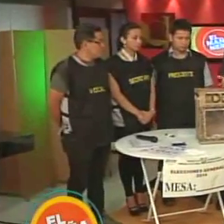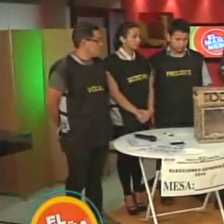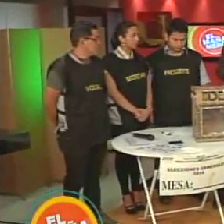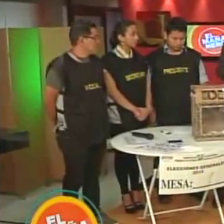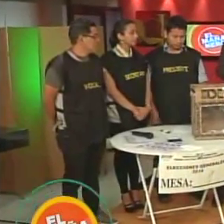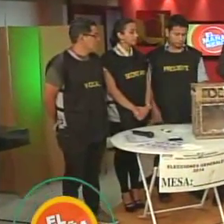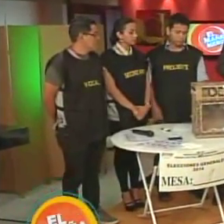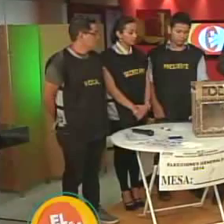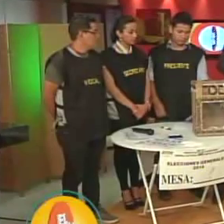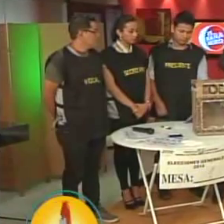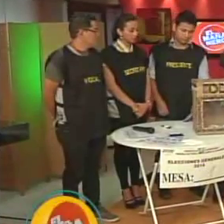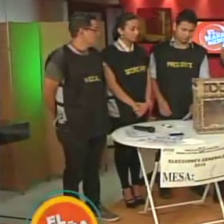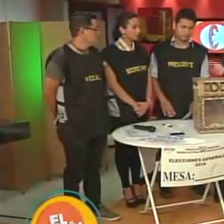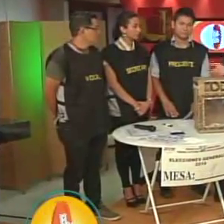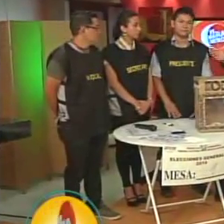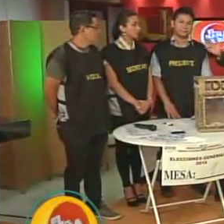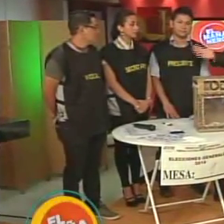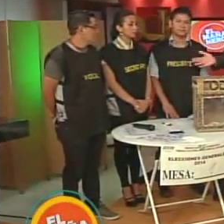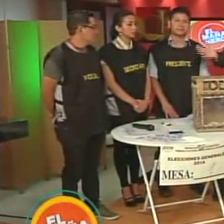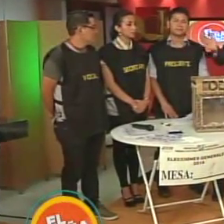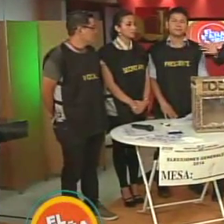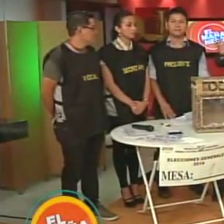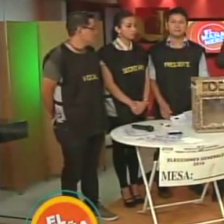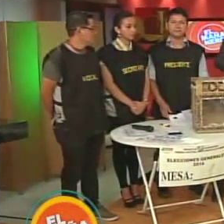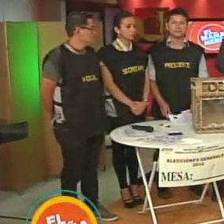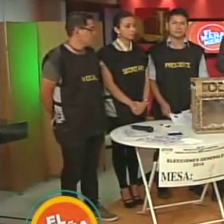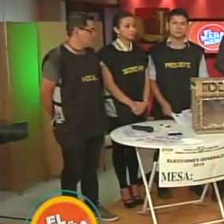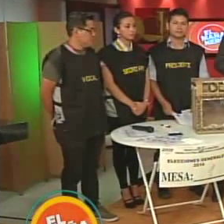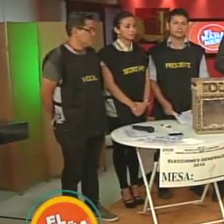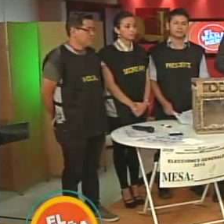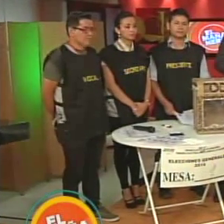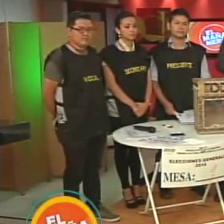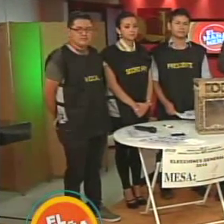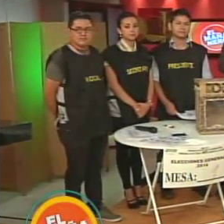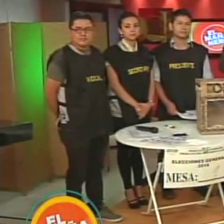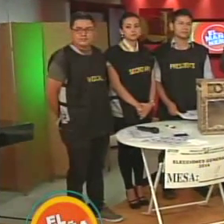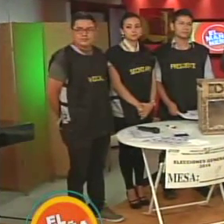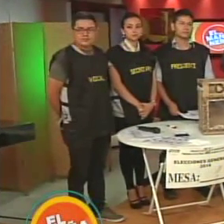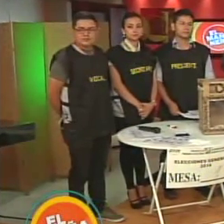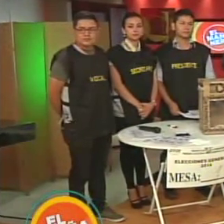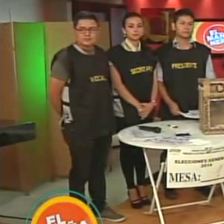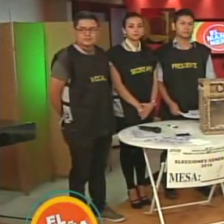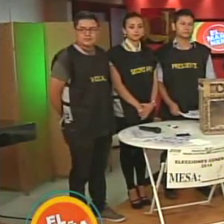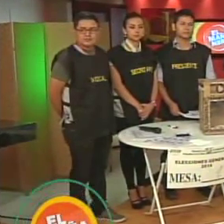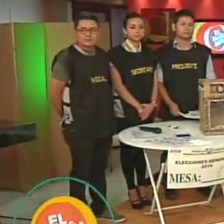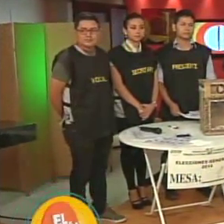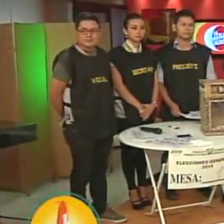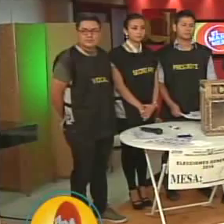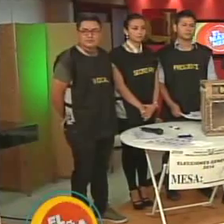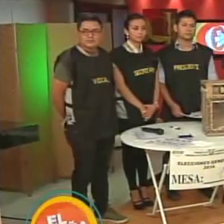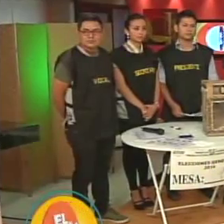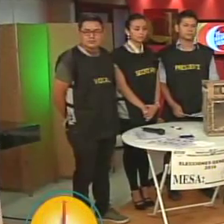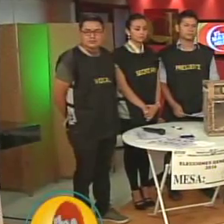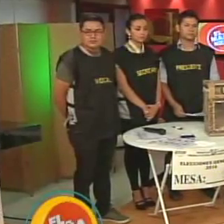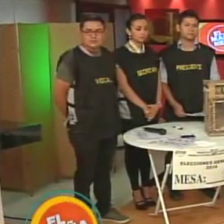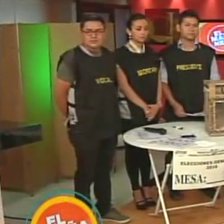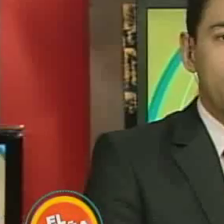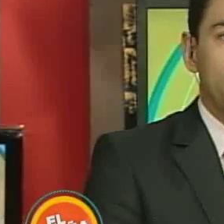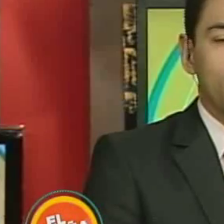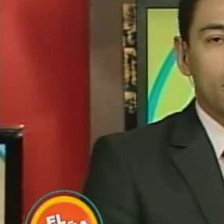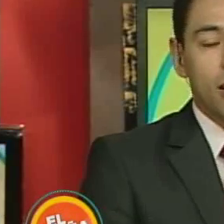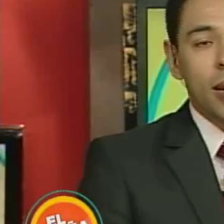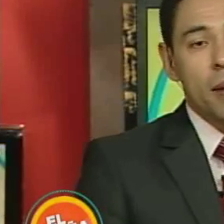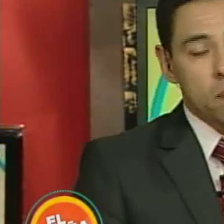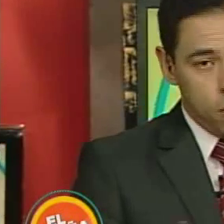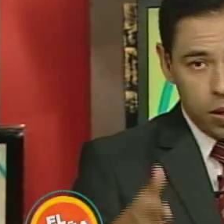Y también muchas gracias a quien ha hecho de presidente, secretaria y vocal de presidente de mesa. Las dudas y